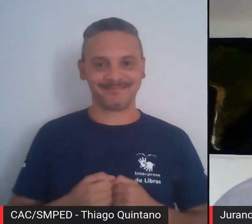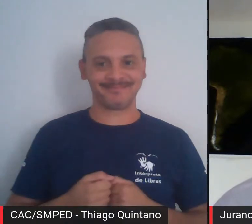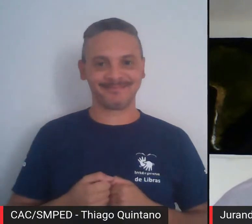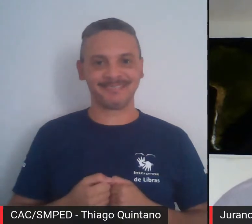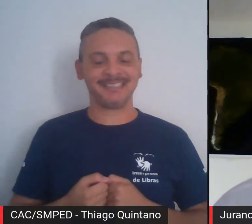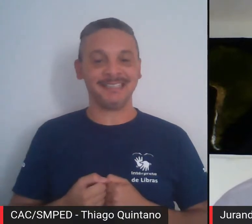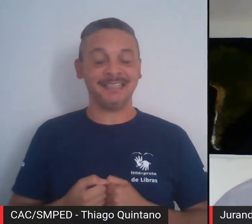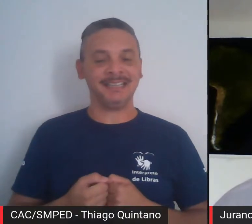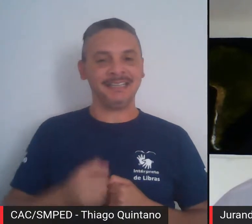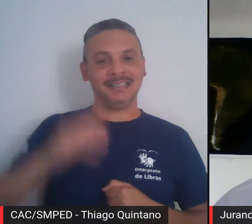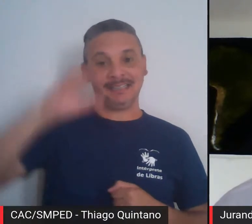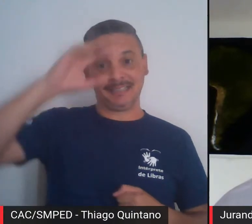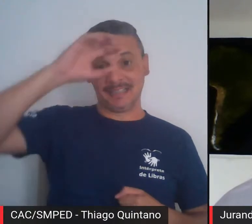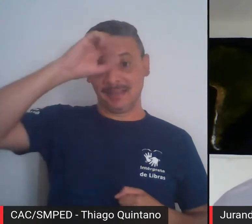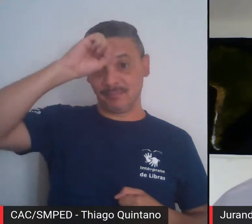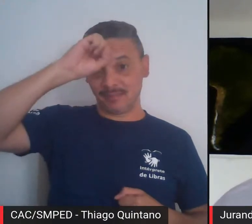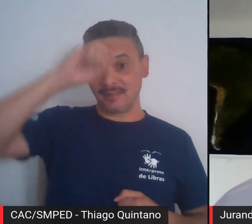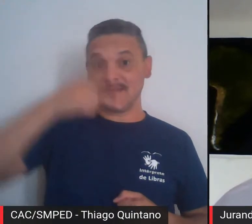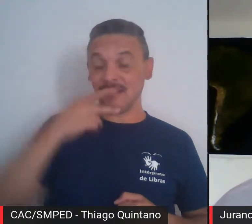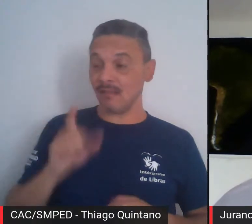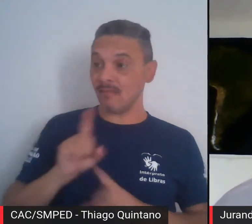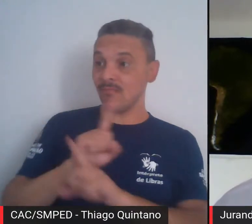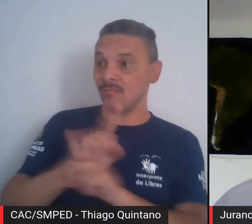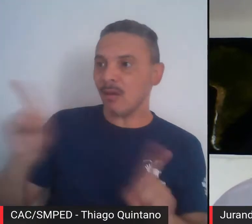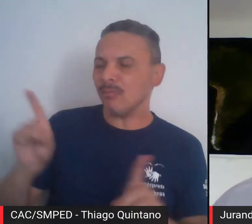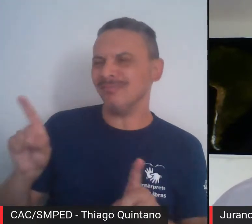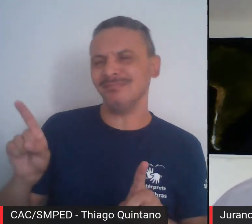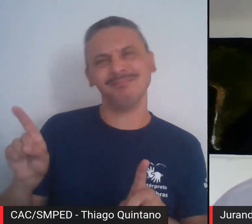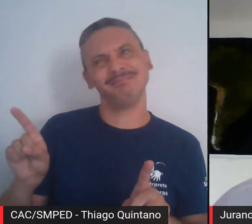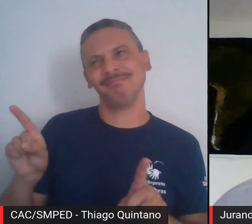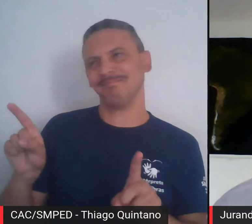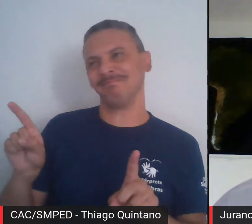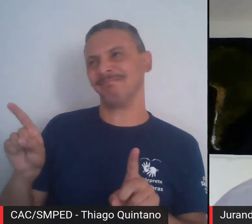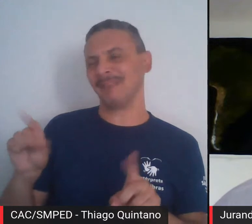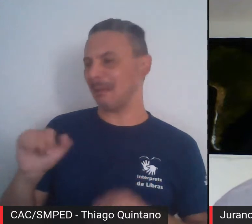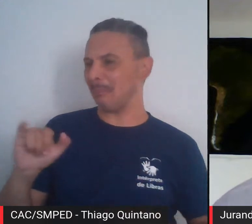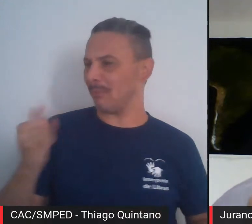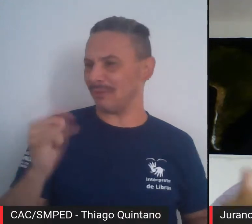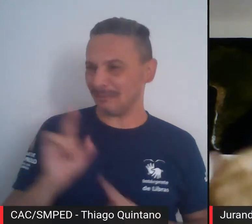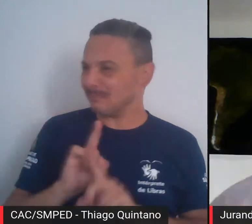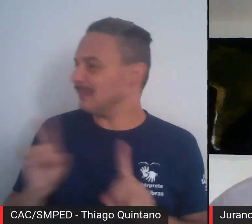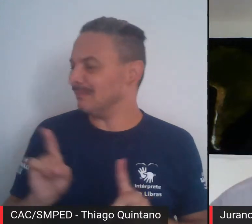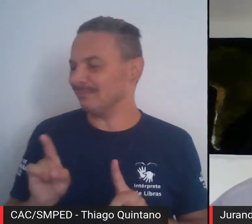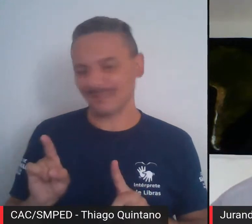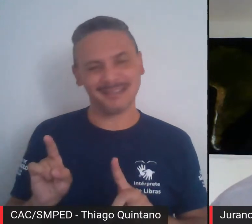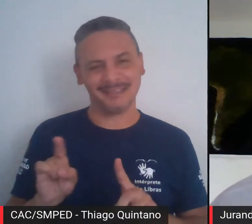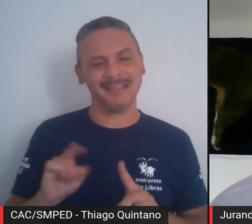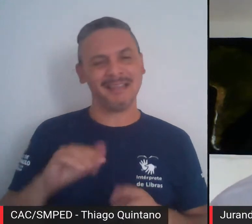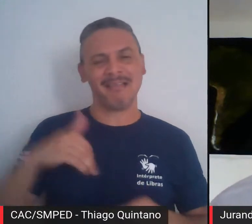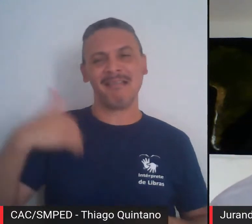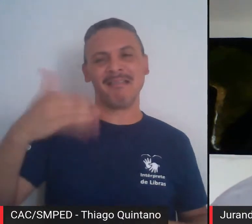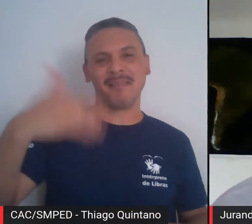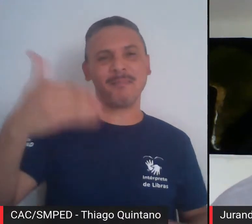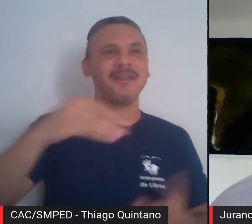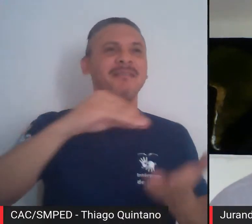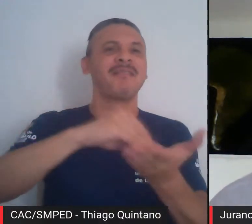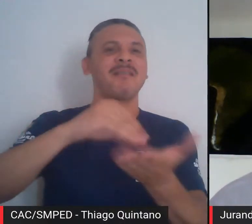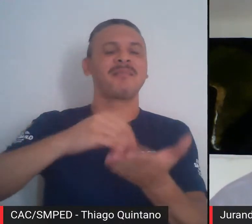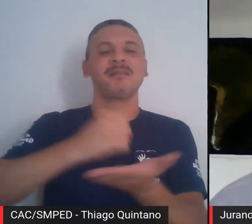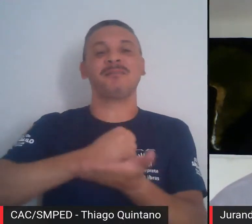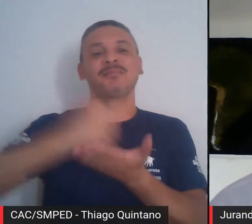Aprendi, não sei com quem, que dizer não às oportunidades é dizer não para muitas coisas que vêm depois das oportunidades.